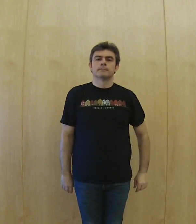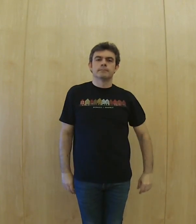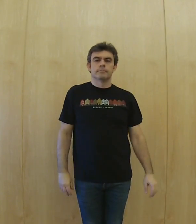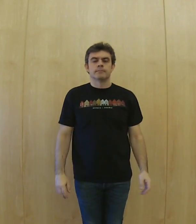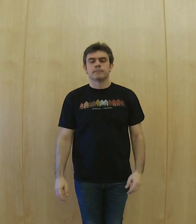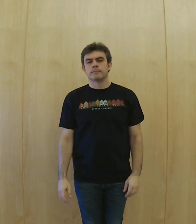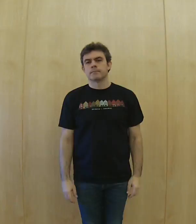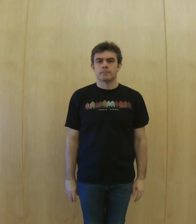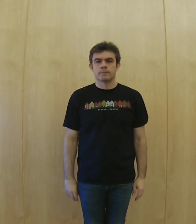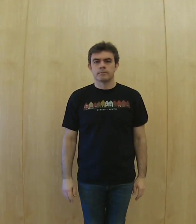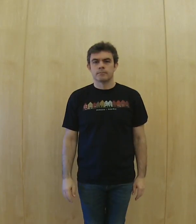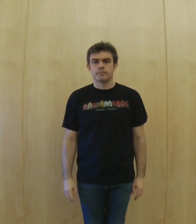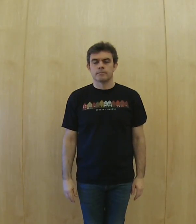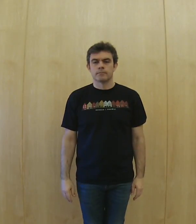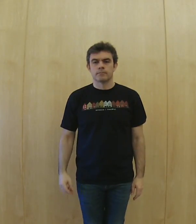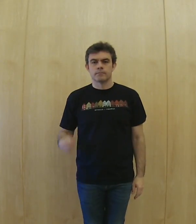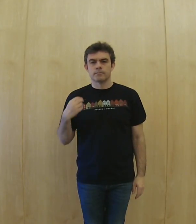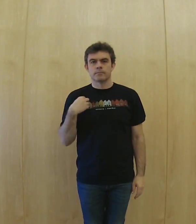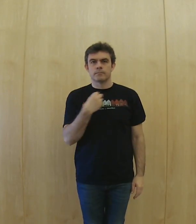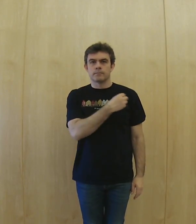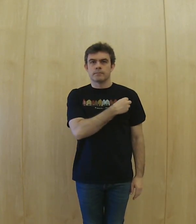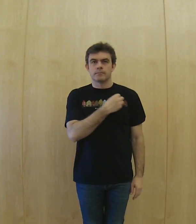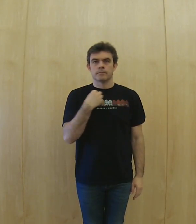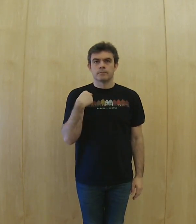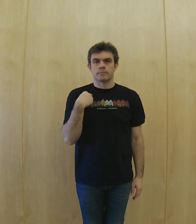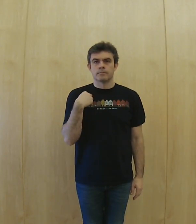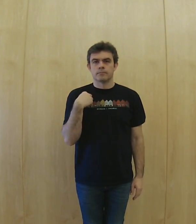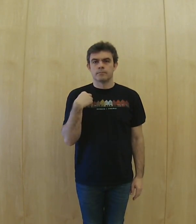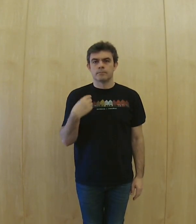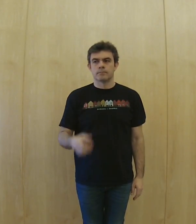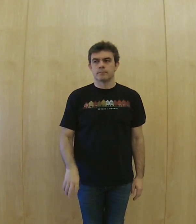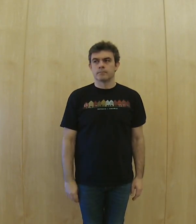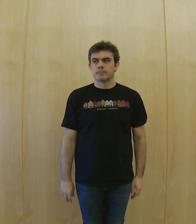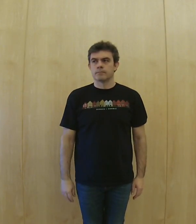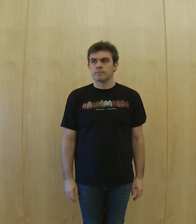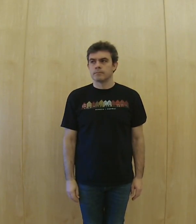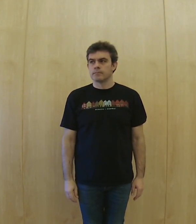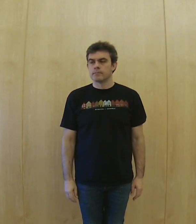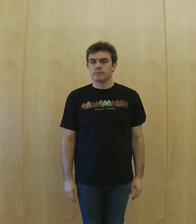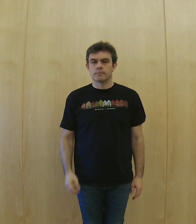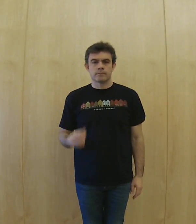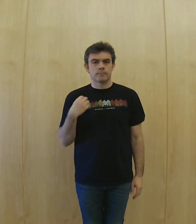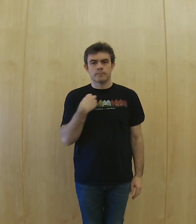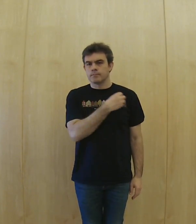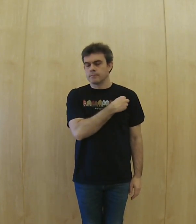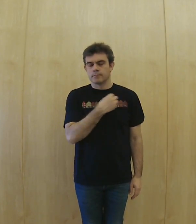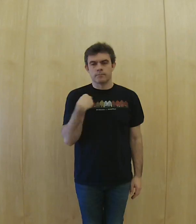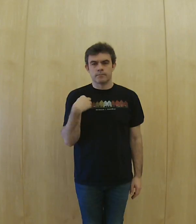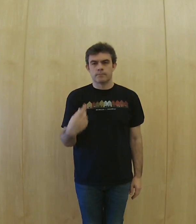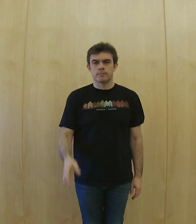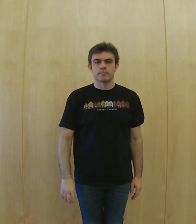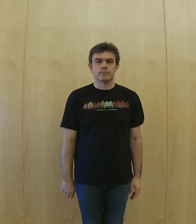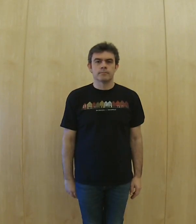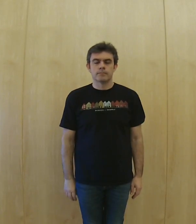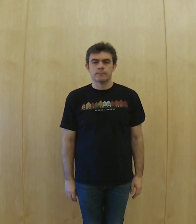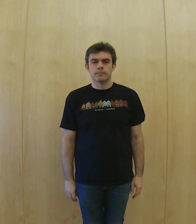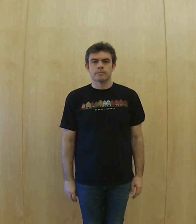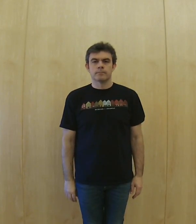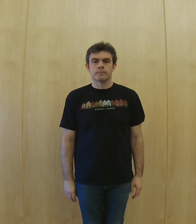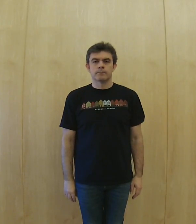melodia, narratiu, palabra,